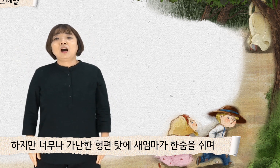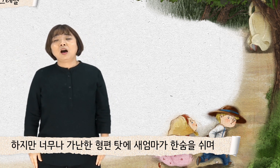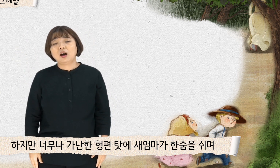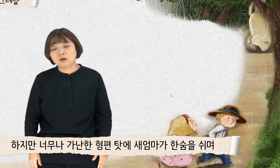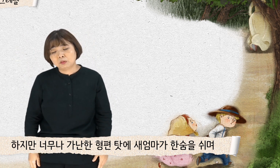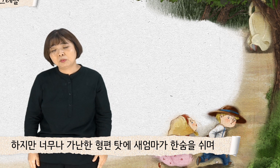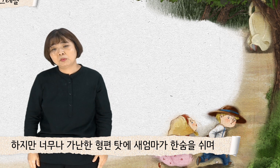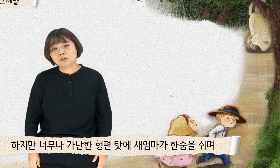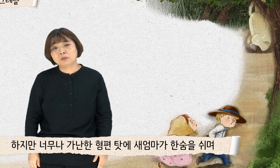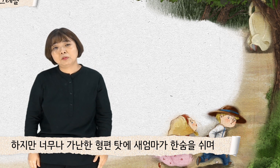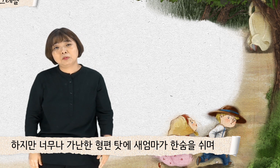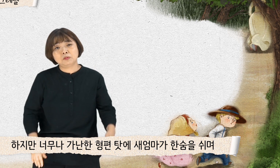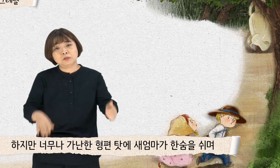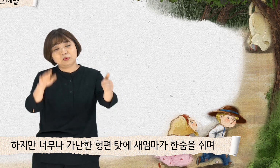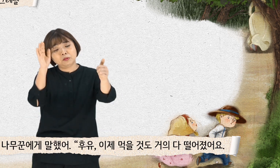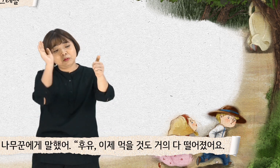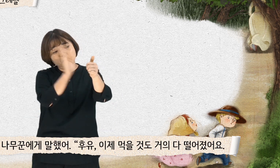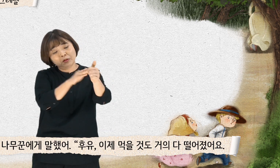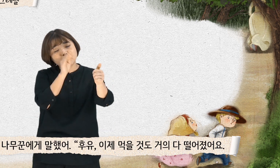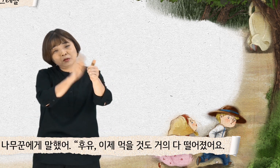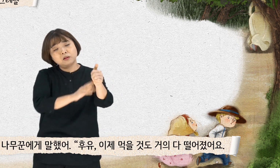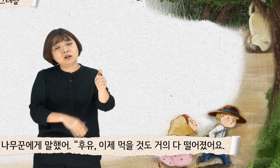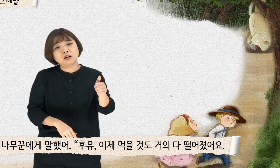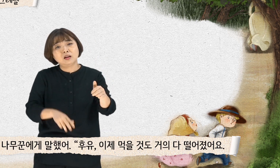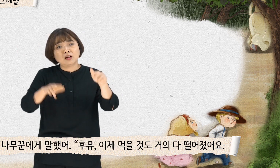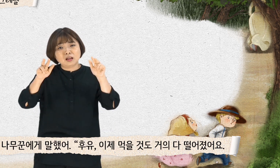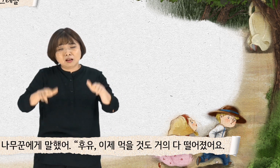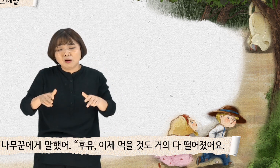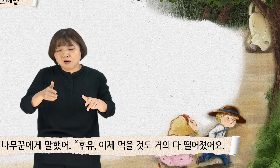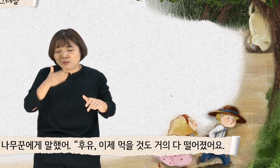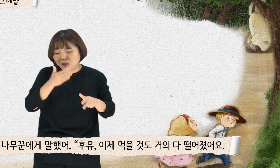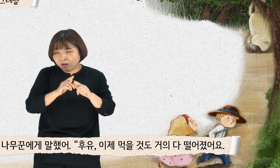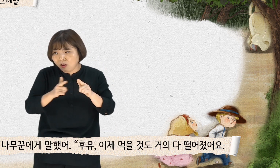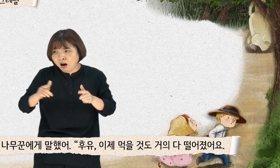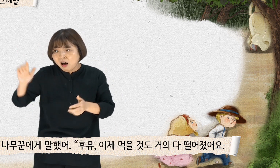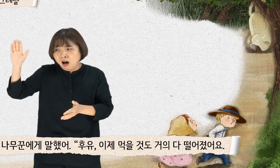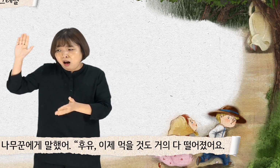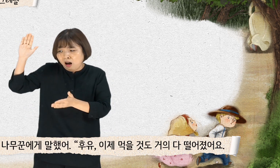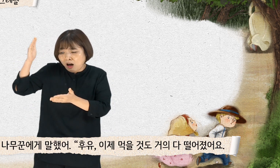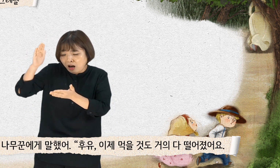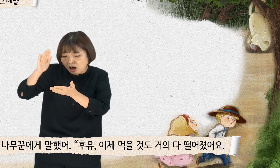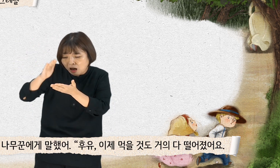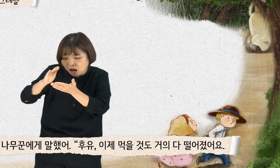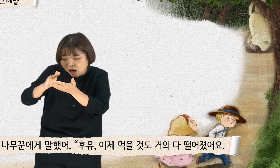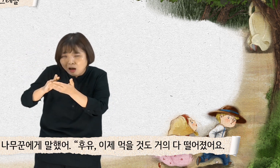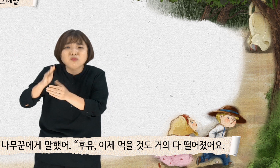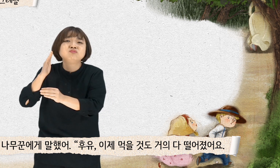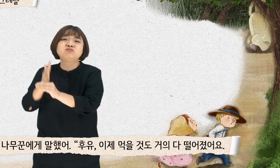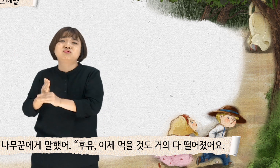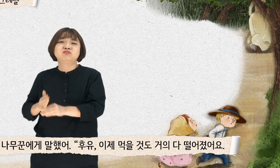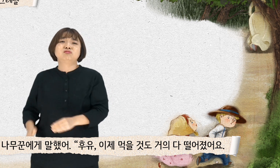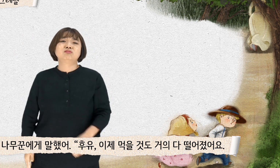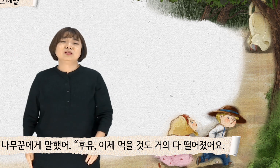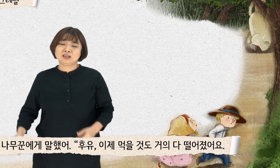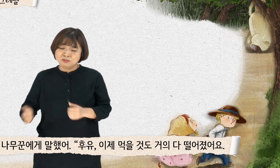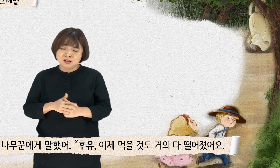나무꾼에게 말했어. 휴, 이제 먹을 것도 거의 다